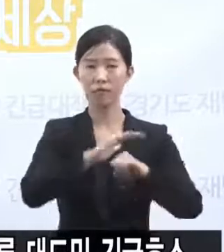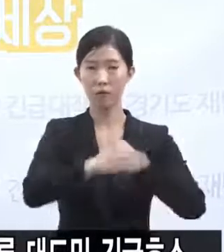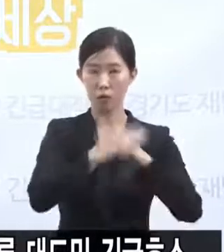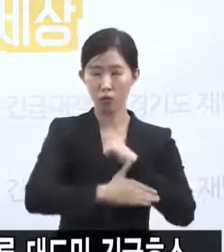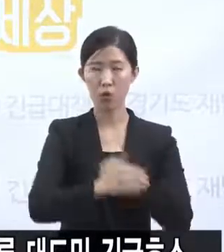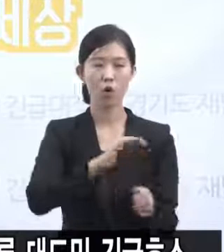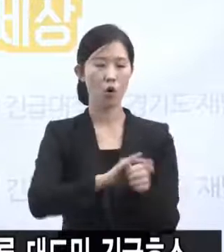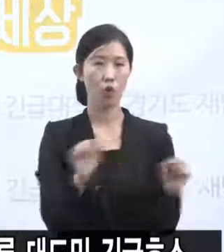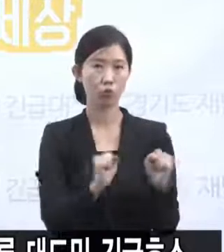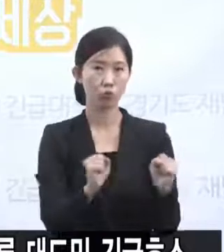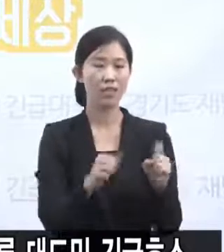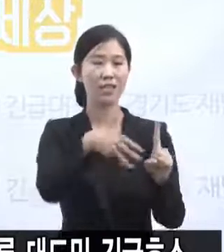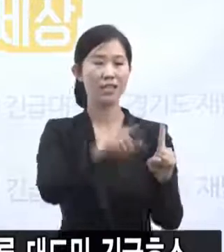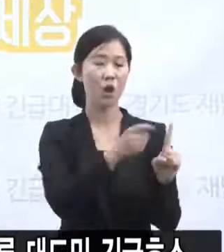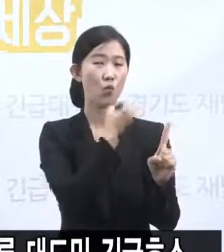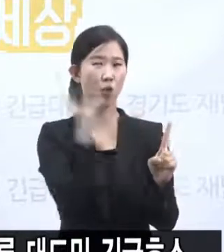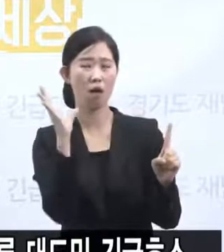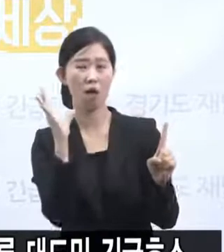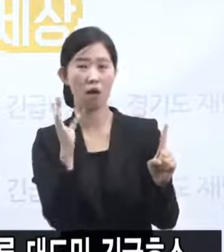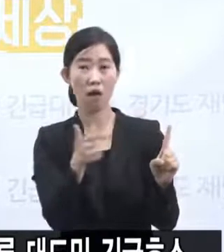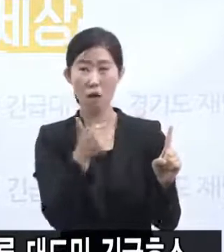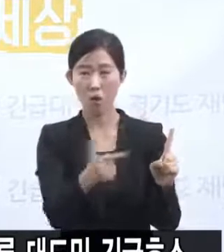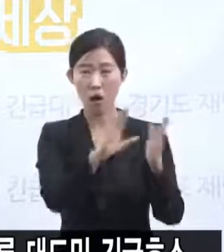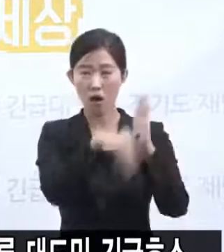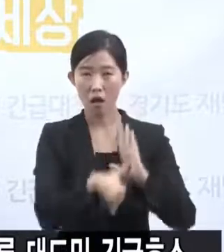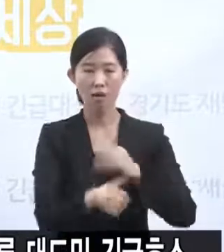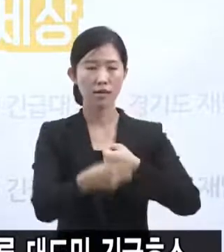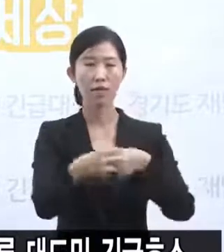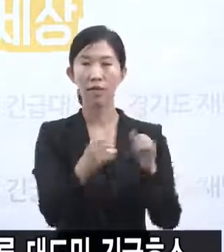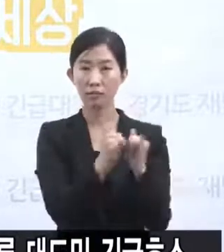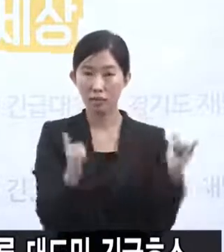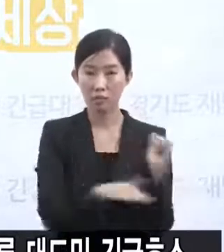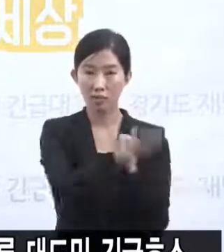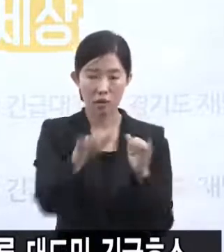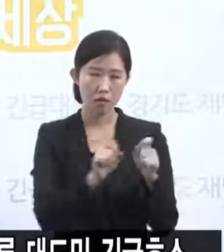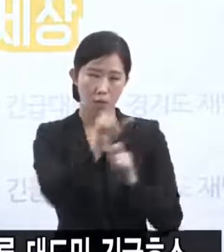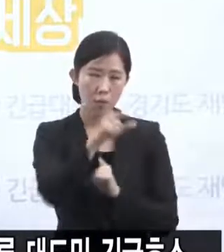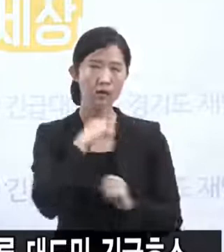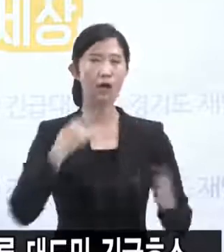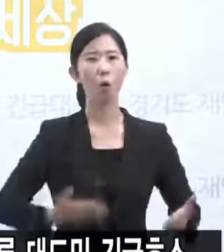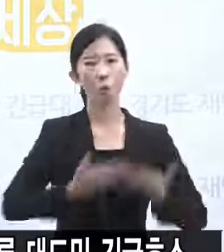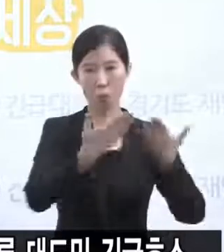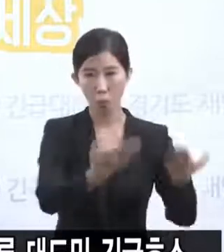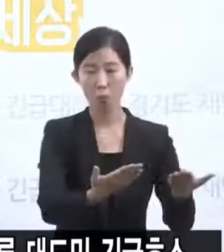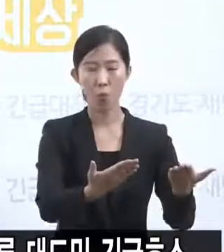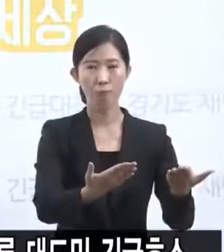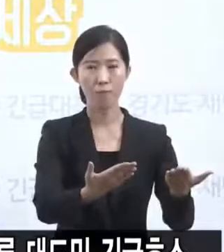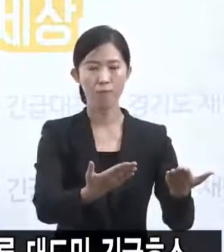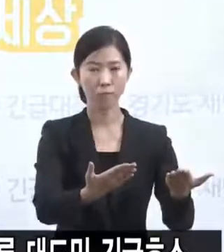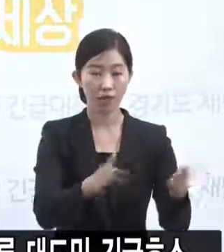1차 대유행 당시 많은 의료전문인력이 자원봉사에 참여해서 피해를